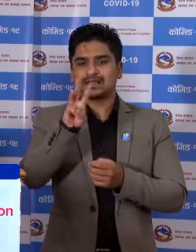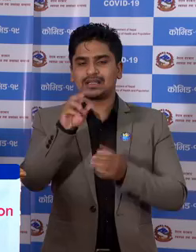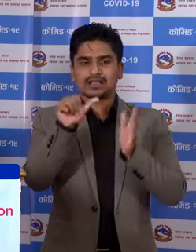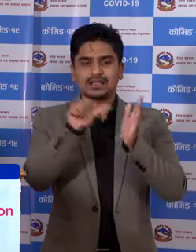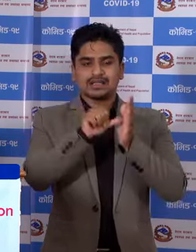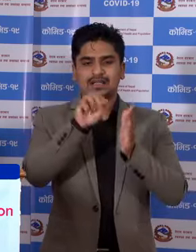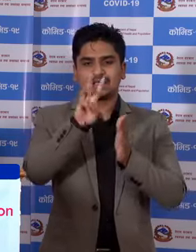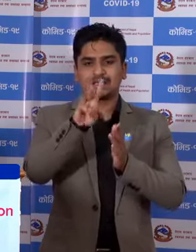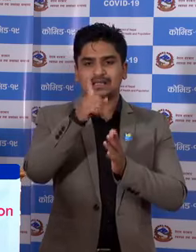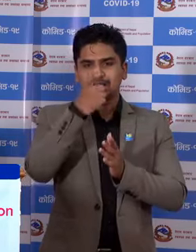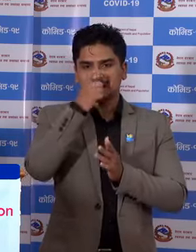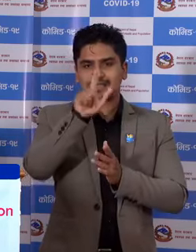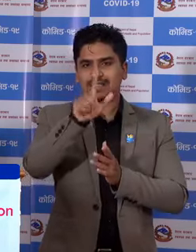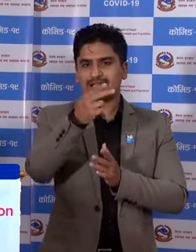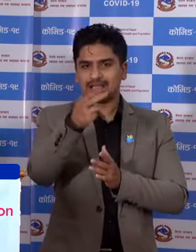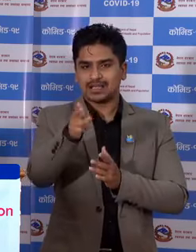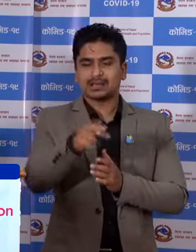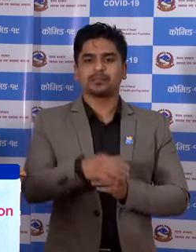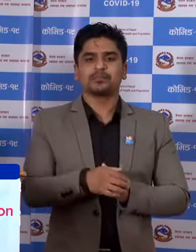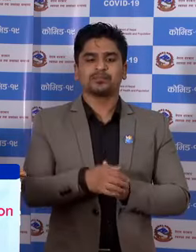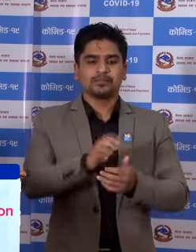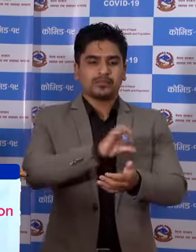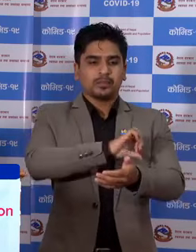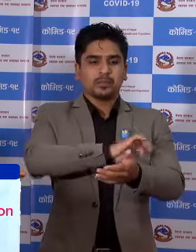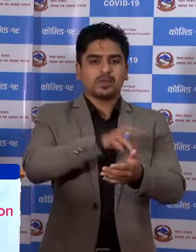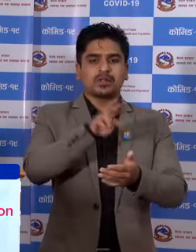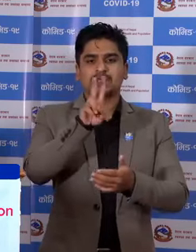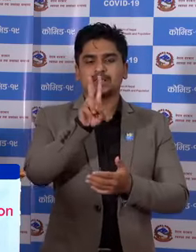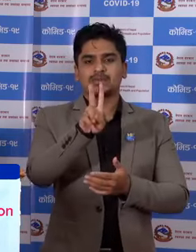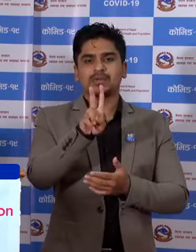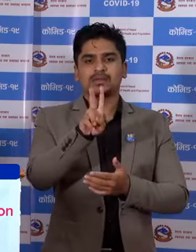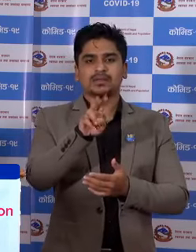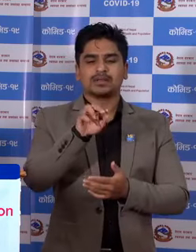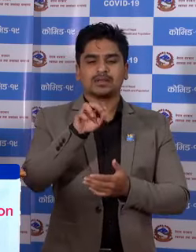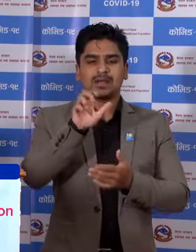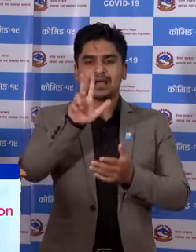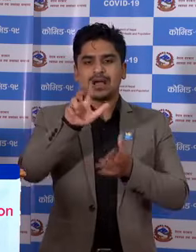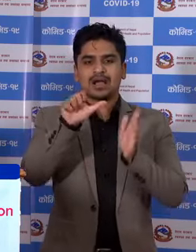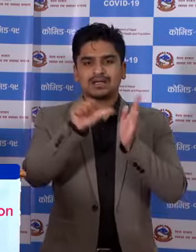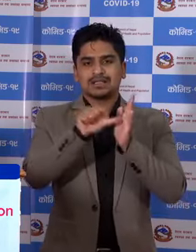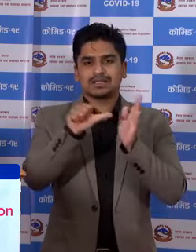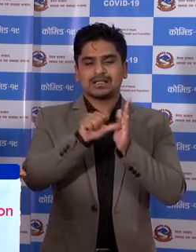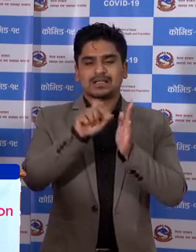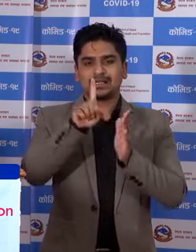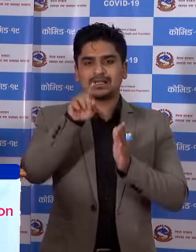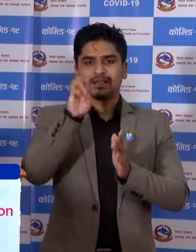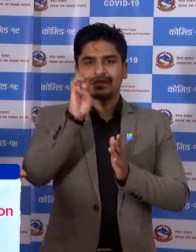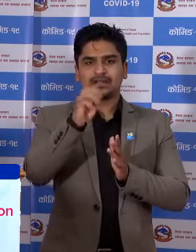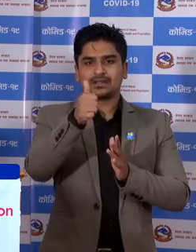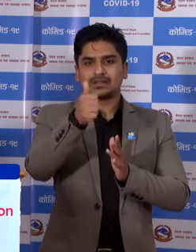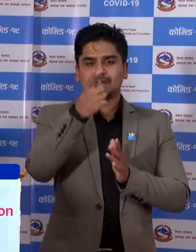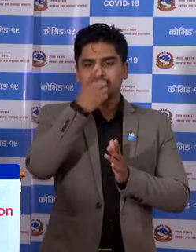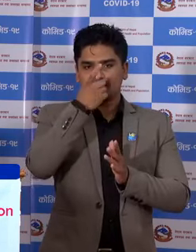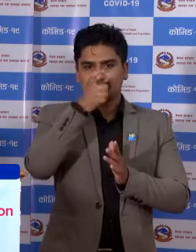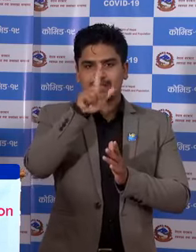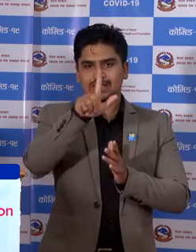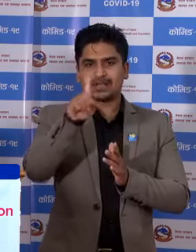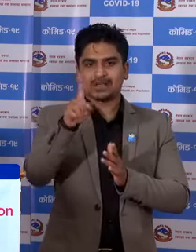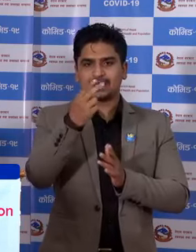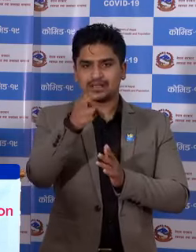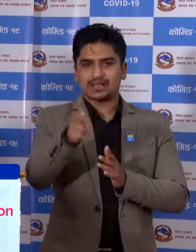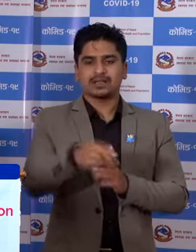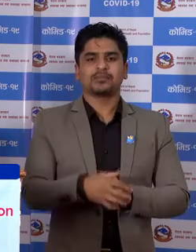का 306 जना प्रदेश दुई में 8 जिल्ला का 1691 जना